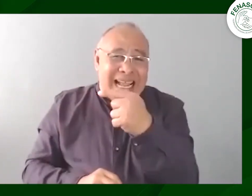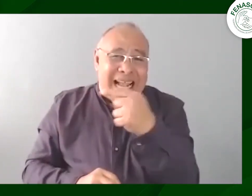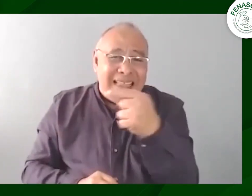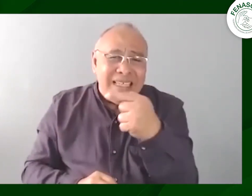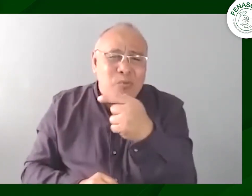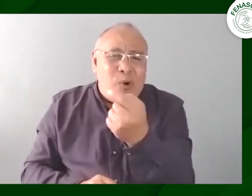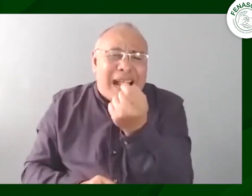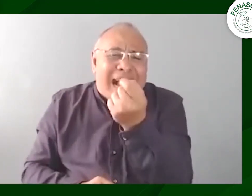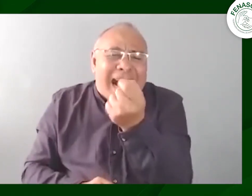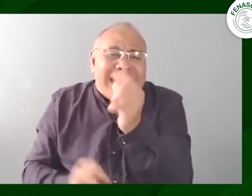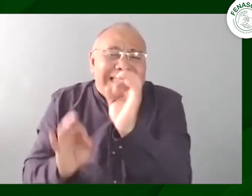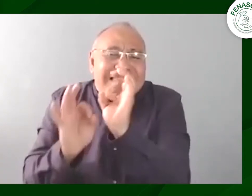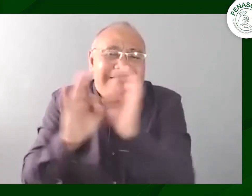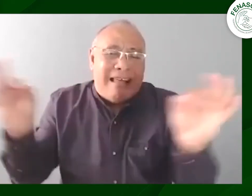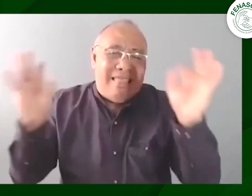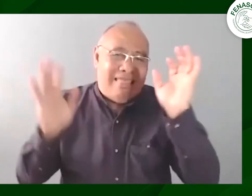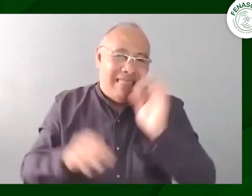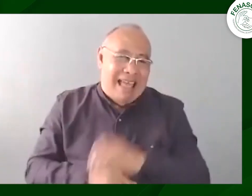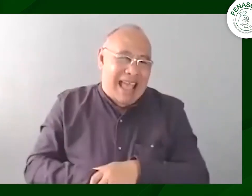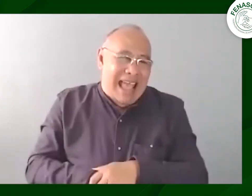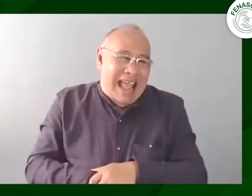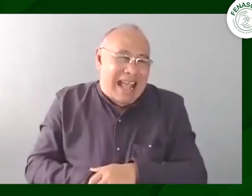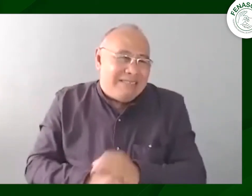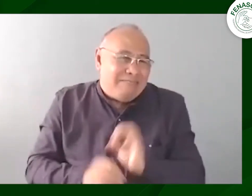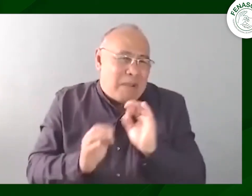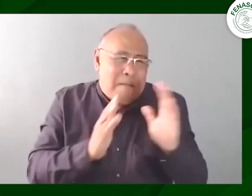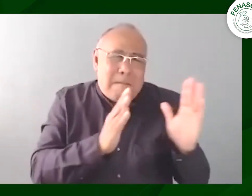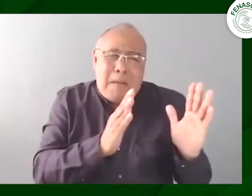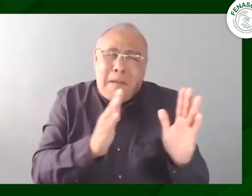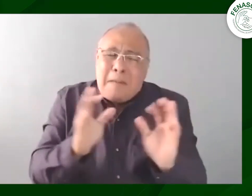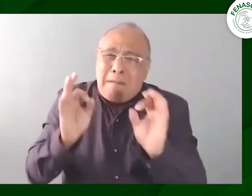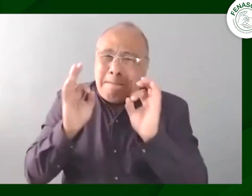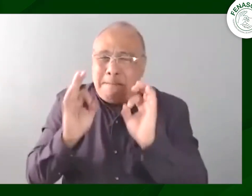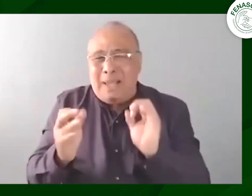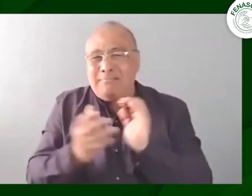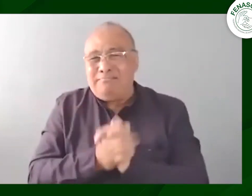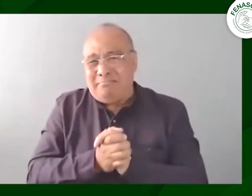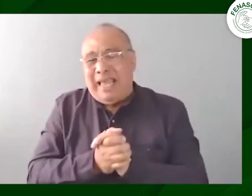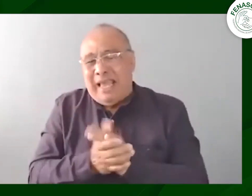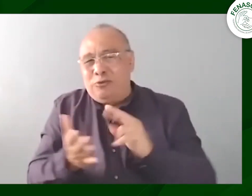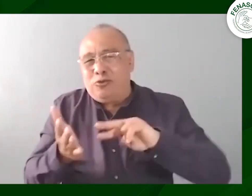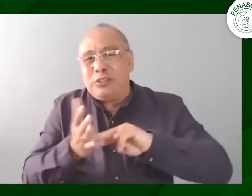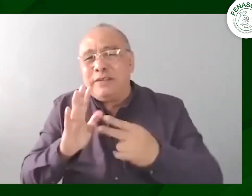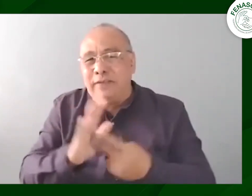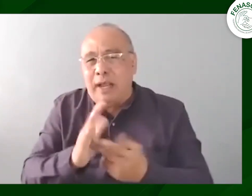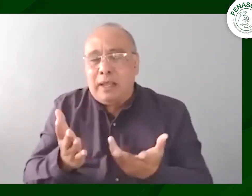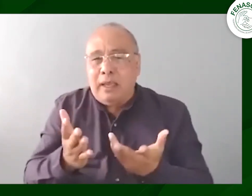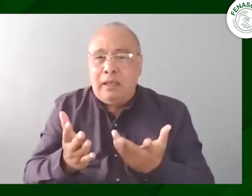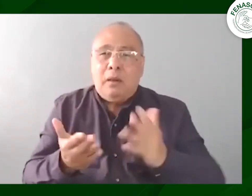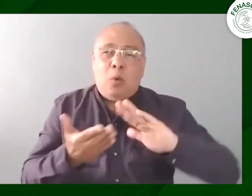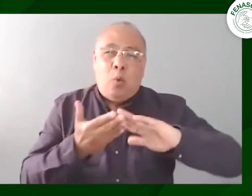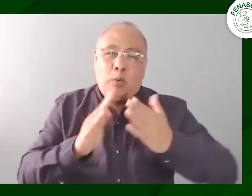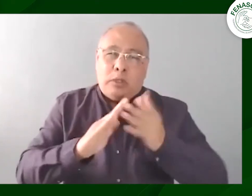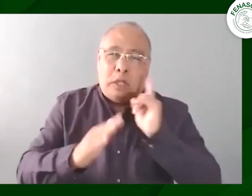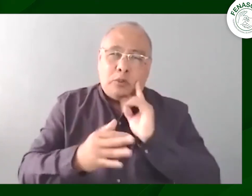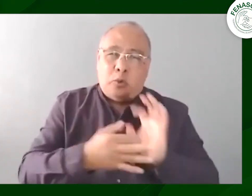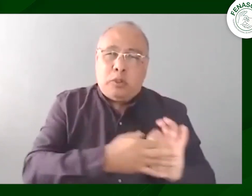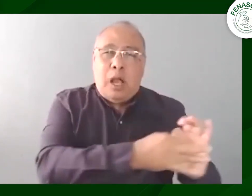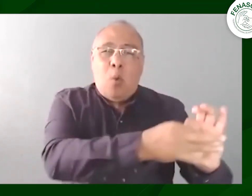porque fue algo muy organizado en el cual casi no tenemos ningún punto negativo entonces fue algo muy bueno para